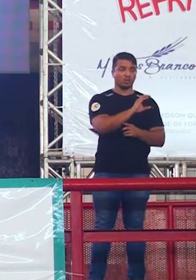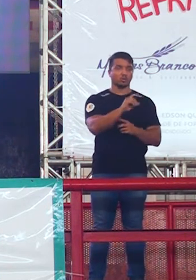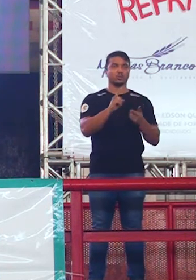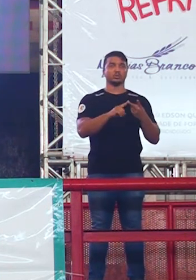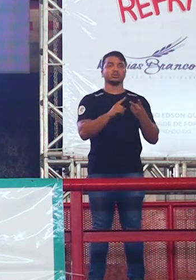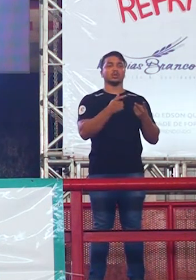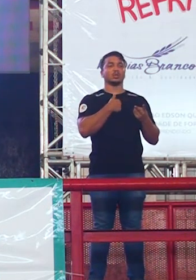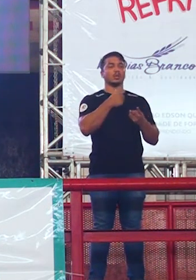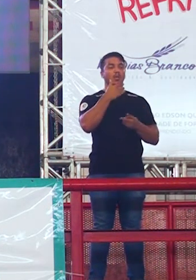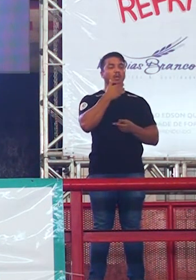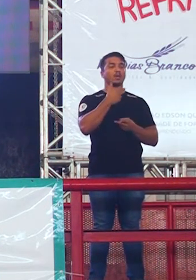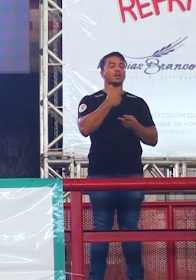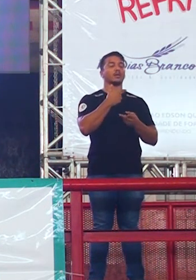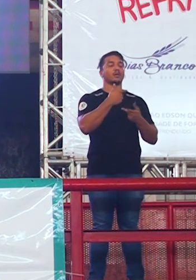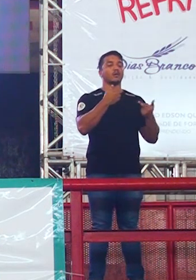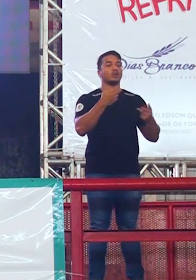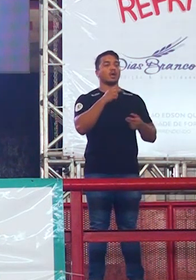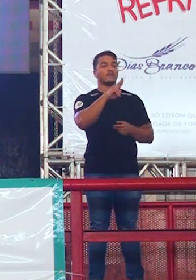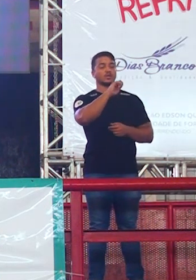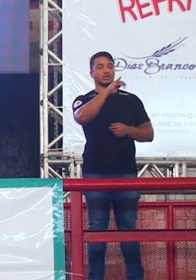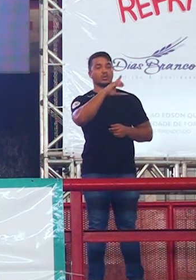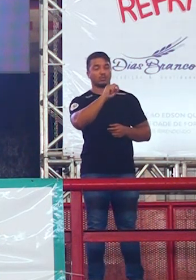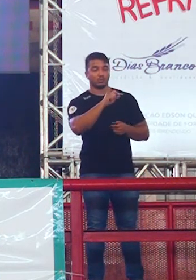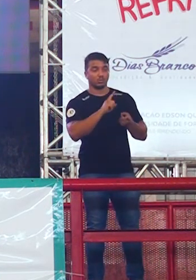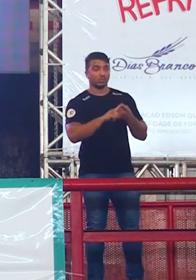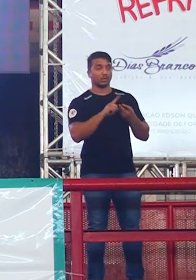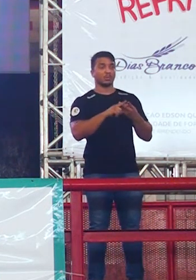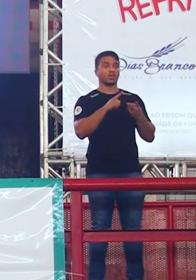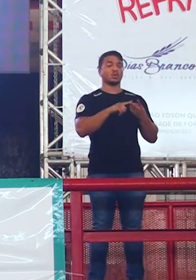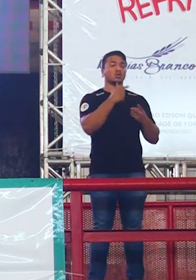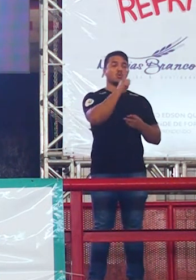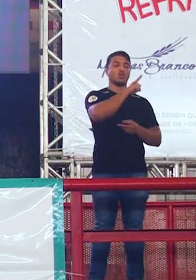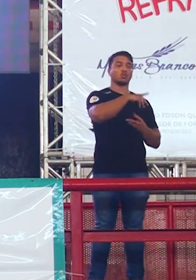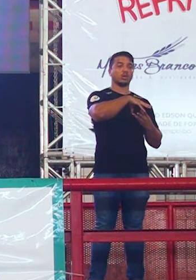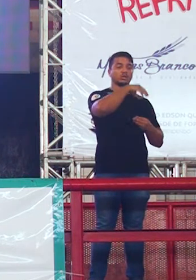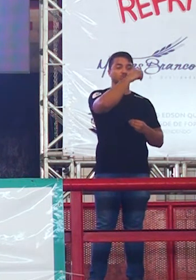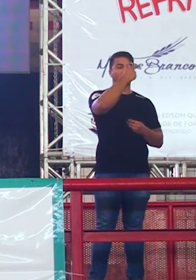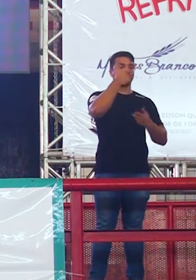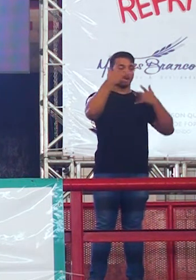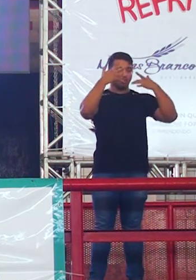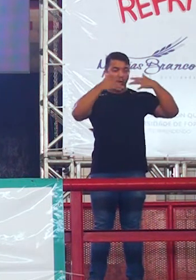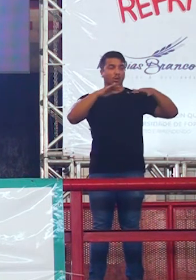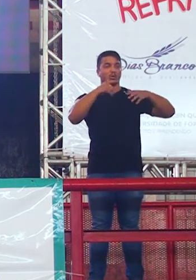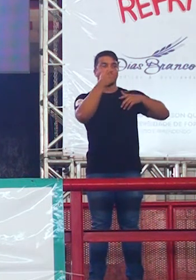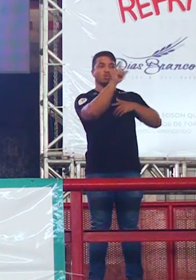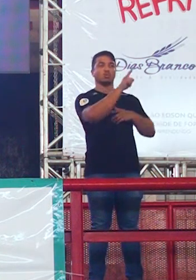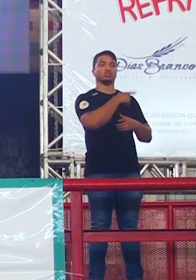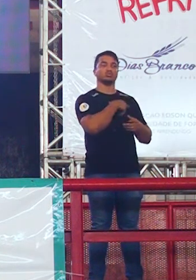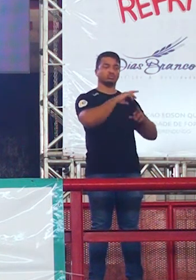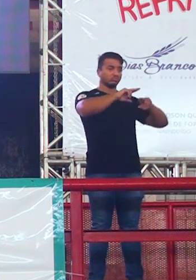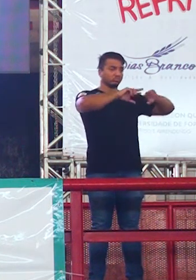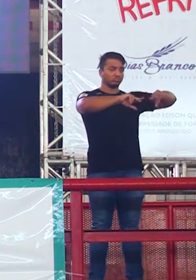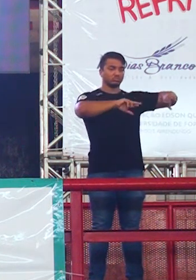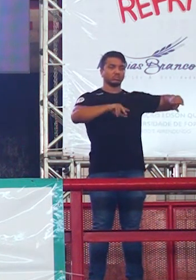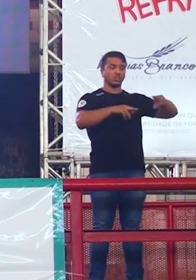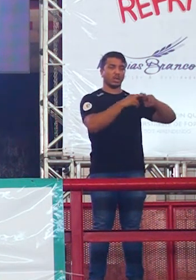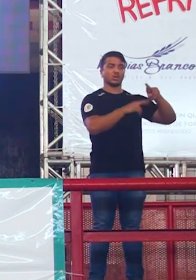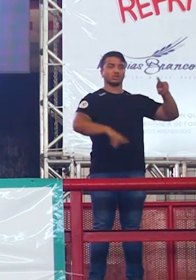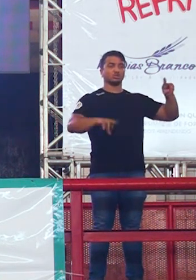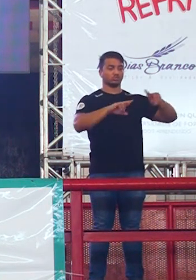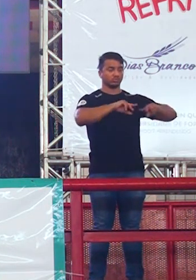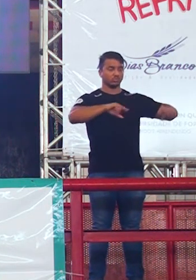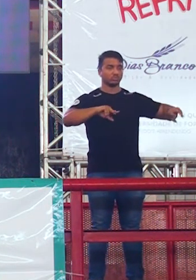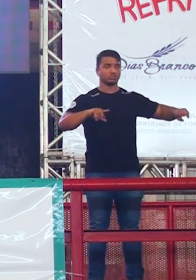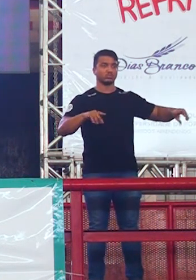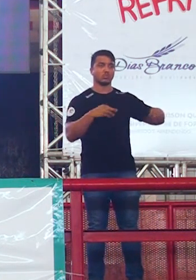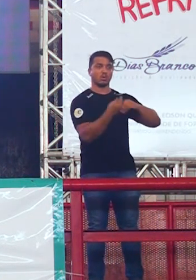protestantes, mas também temos o pessoal espírita, da Umbanda, do Candomblé. Será que